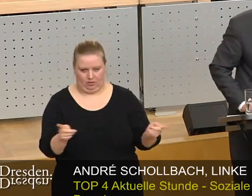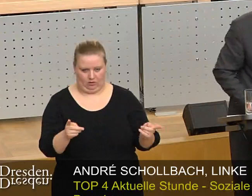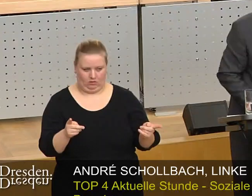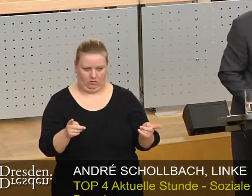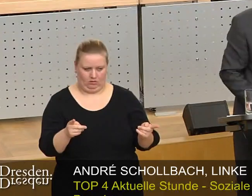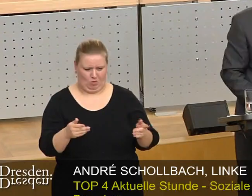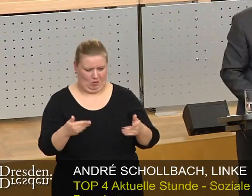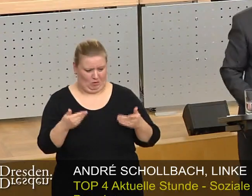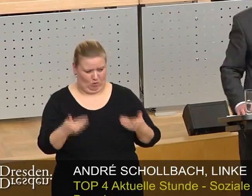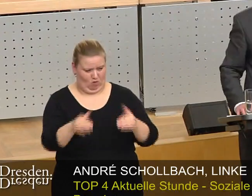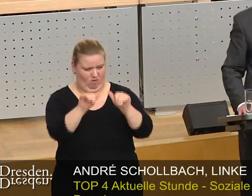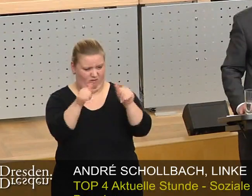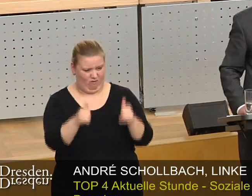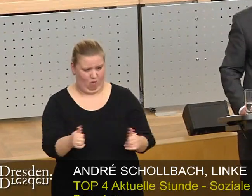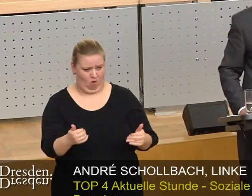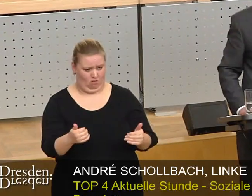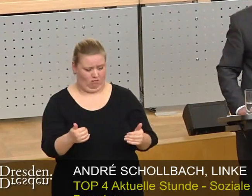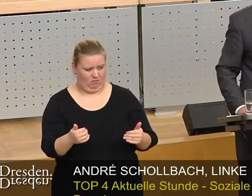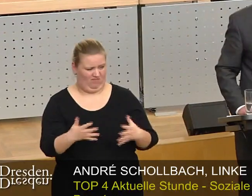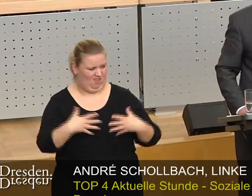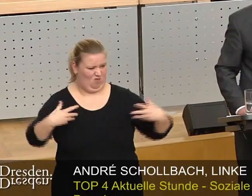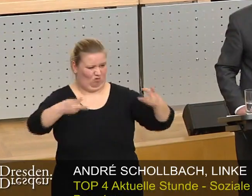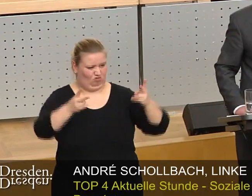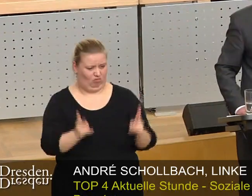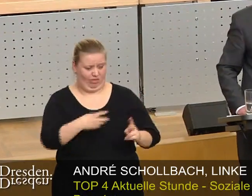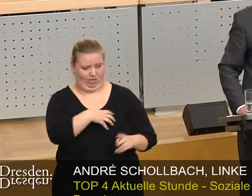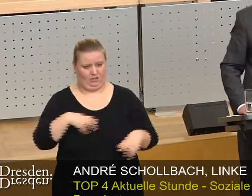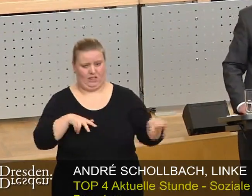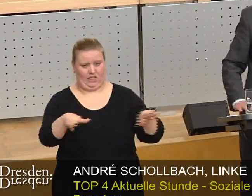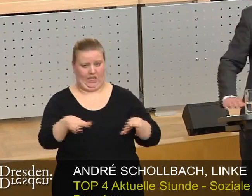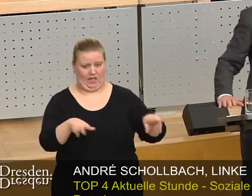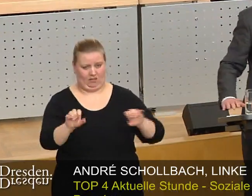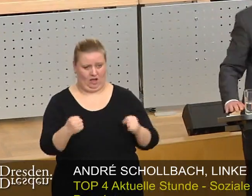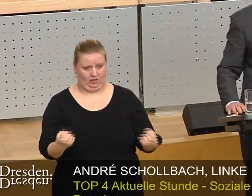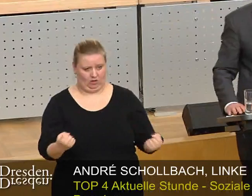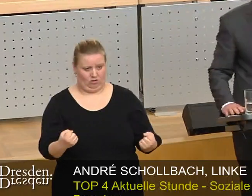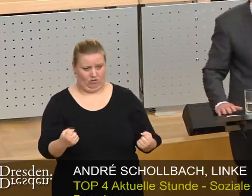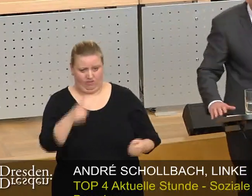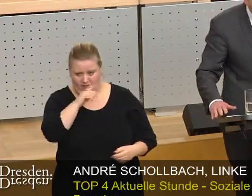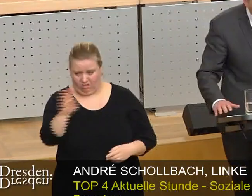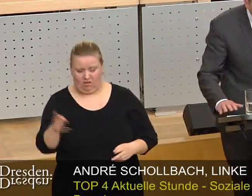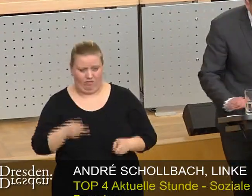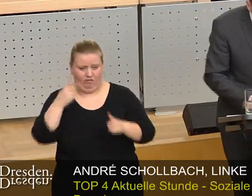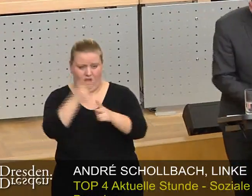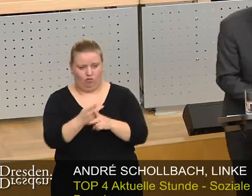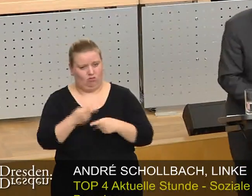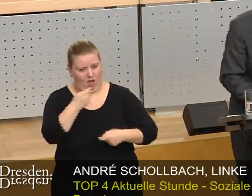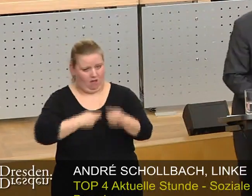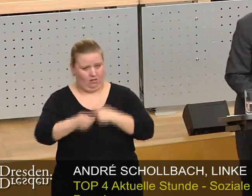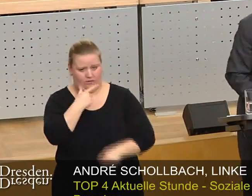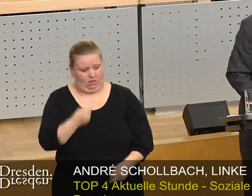auf diese Weise kann man eine Großstadt nicht regieren, wenn man verantwortlich handeln will.